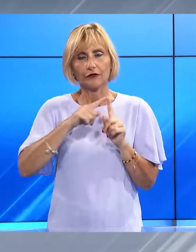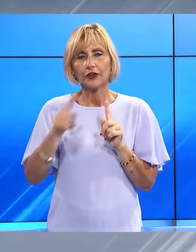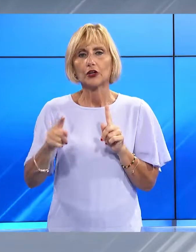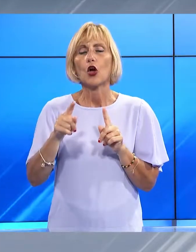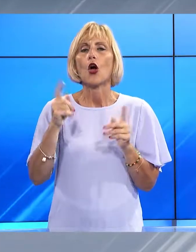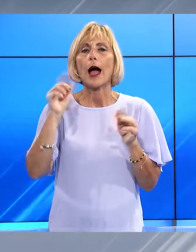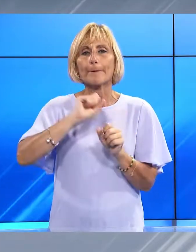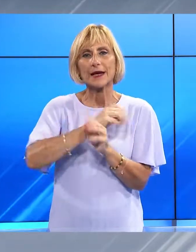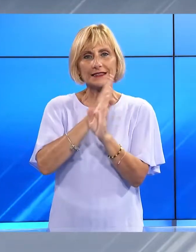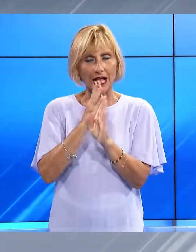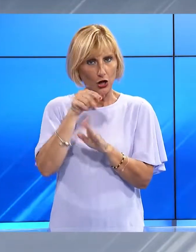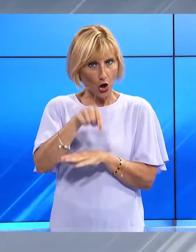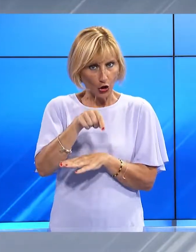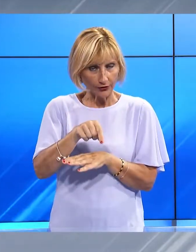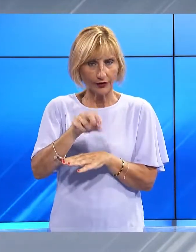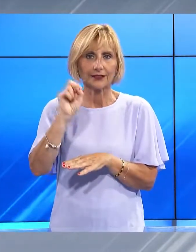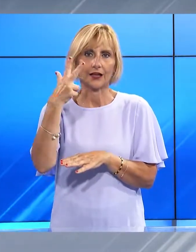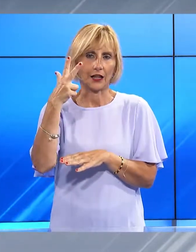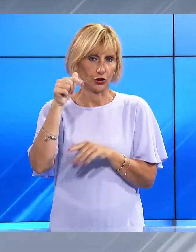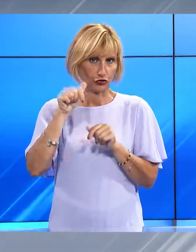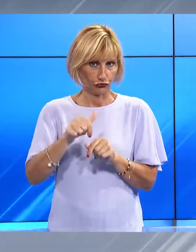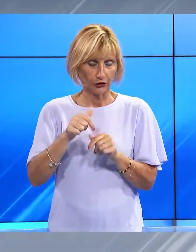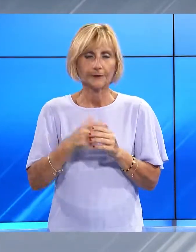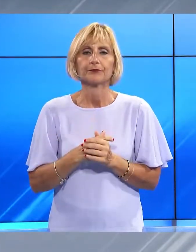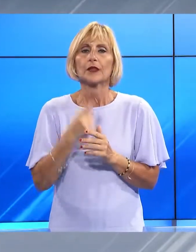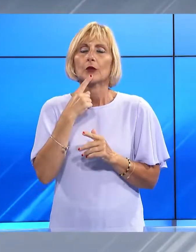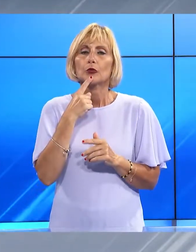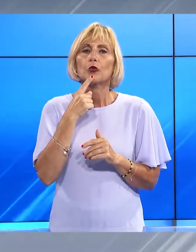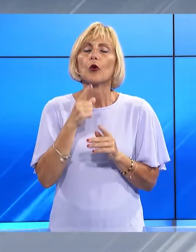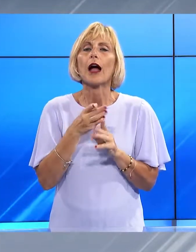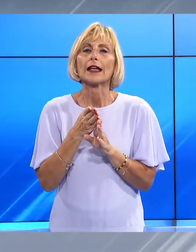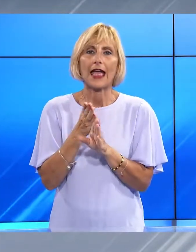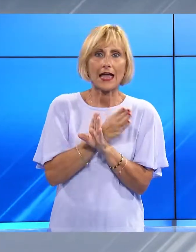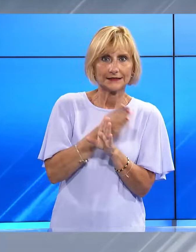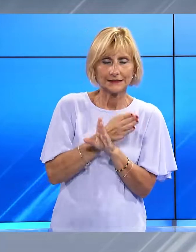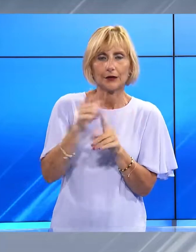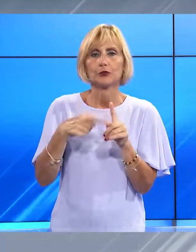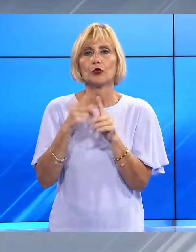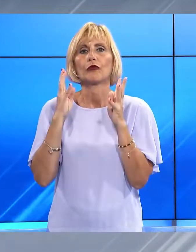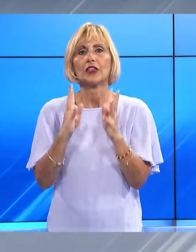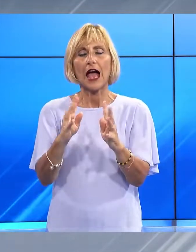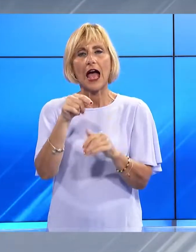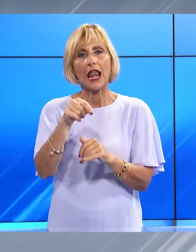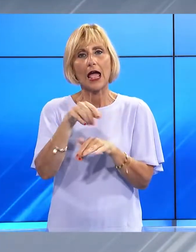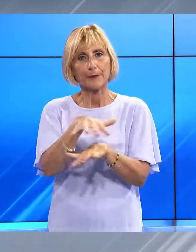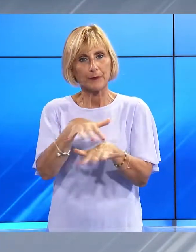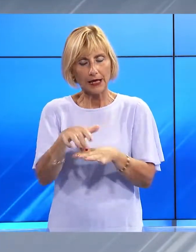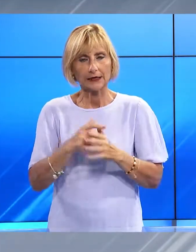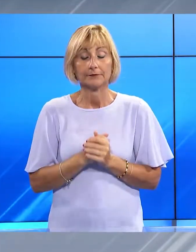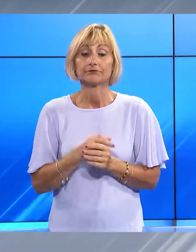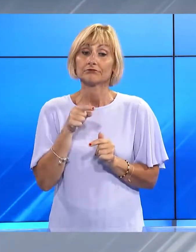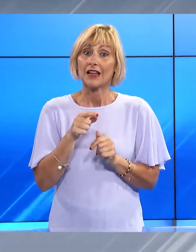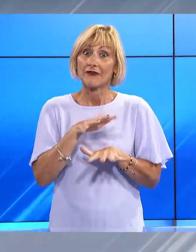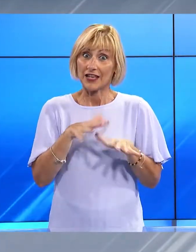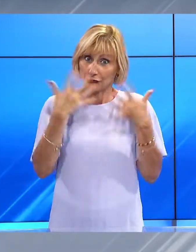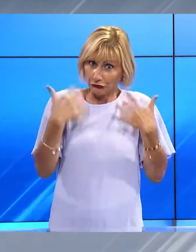Altre location sono quelle del lungo canale est e del Viale a Mare. Dopo il set di Via Reggio, la produzione si sposterà a Forte dei